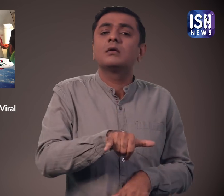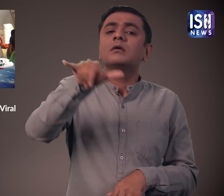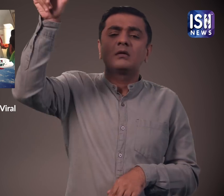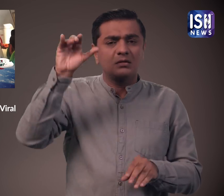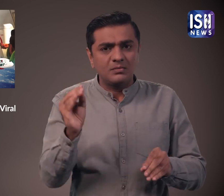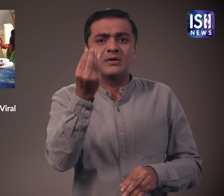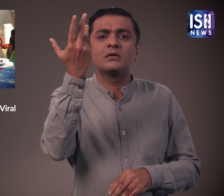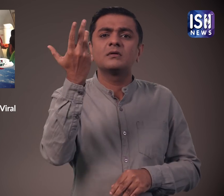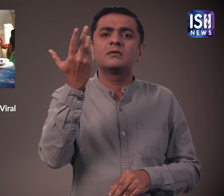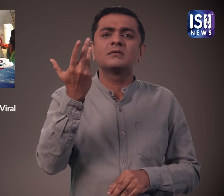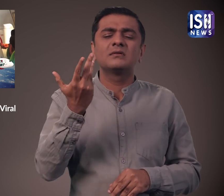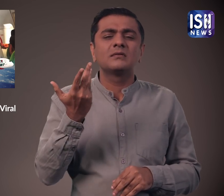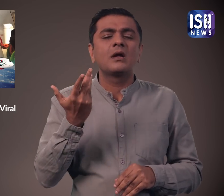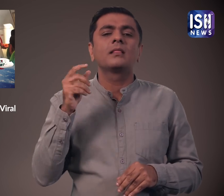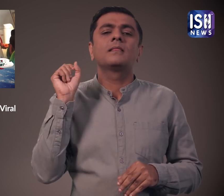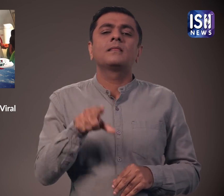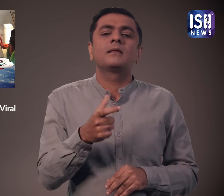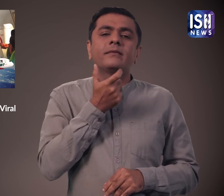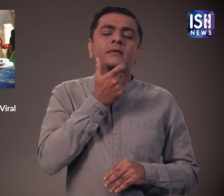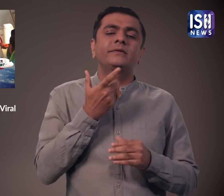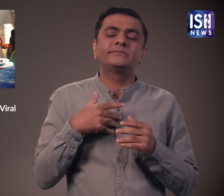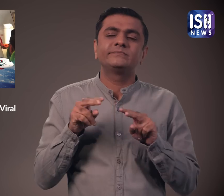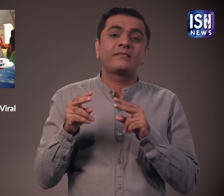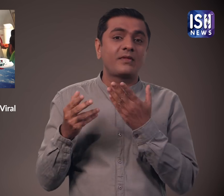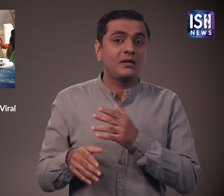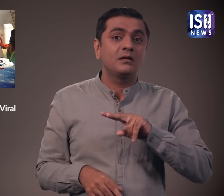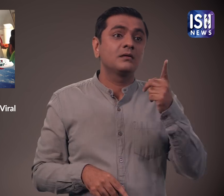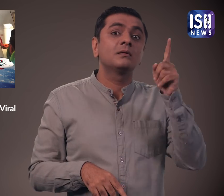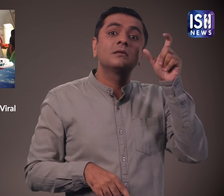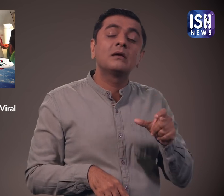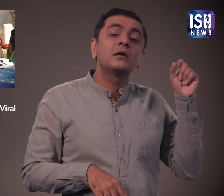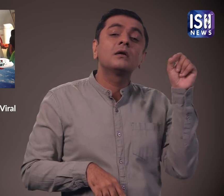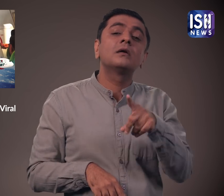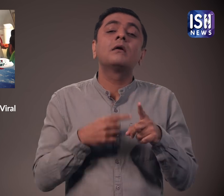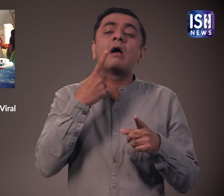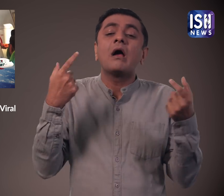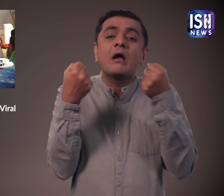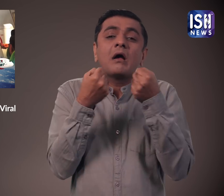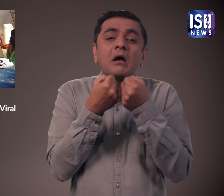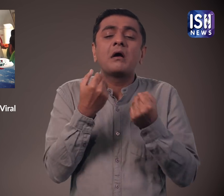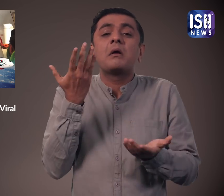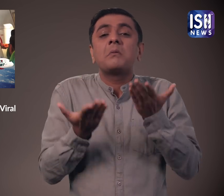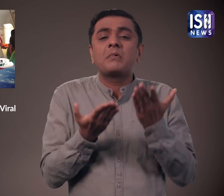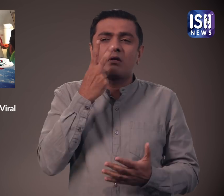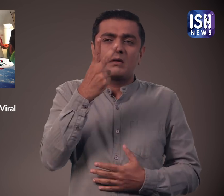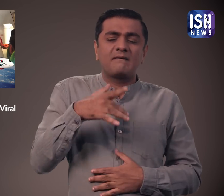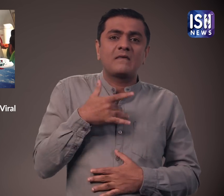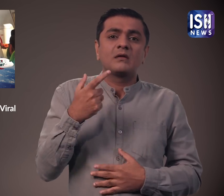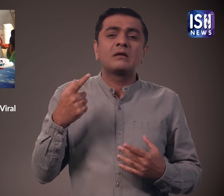उदारनी के लिए निकटम हवाई अड़े पर उतरना चाहिए ये थे कुछ मजाक्या कमेंट इसी बीच एक यूजर ने दावा किया कि वह शक्स रो रहा था